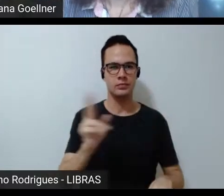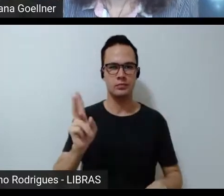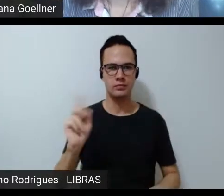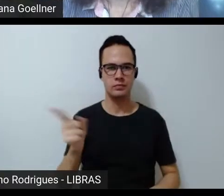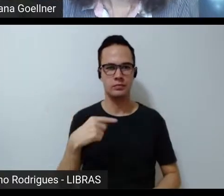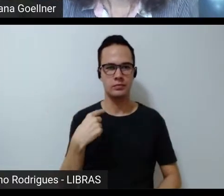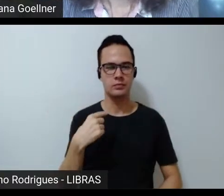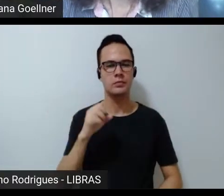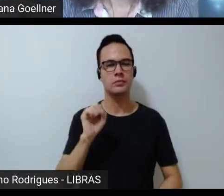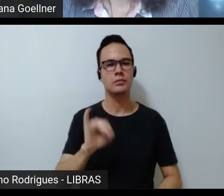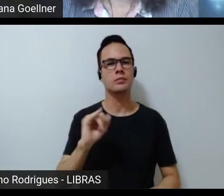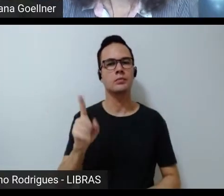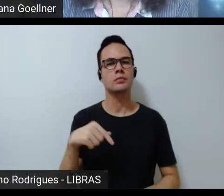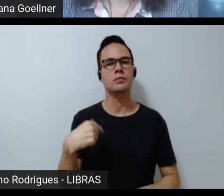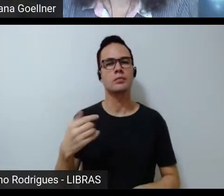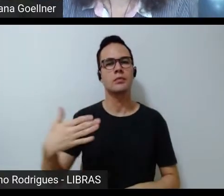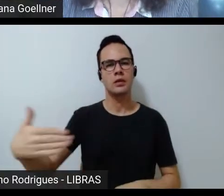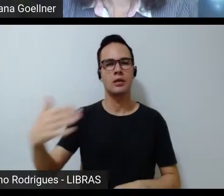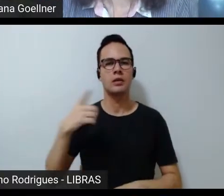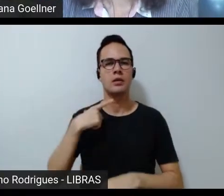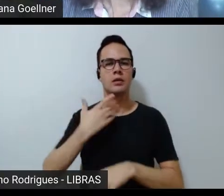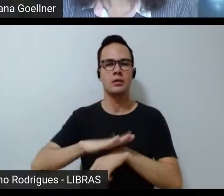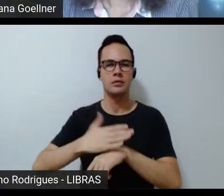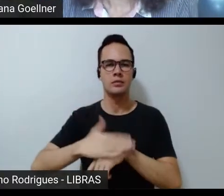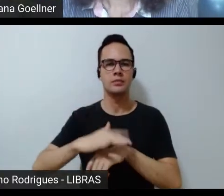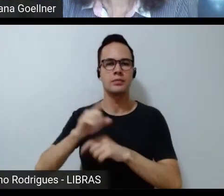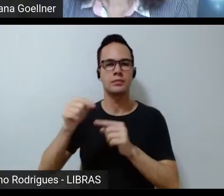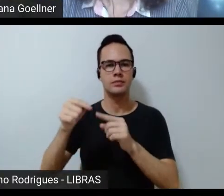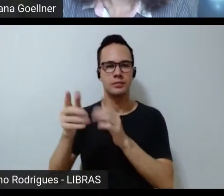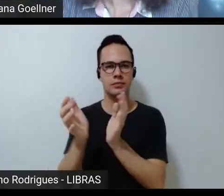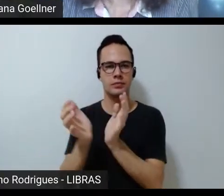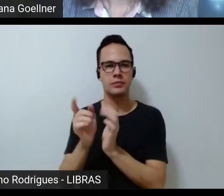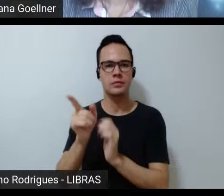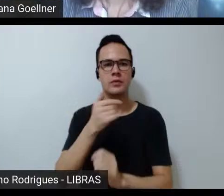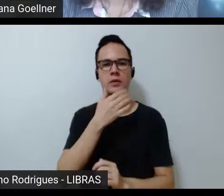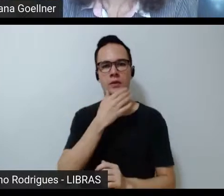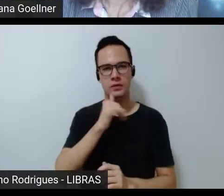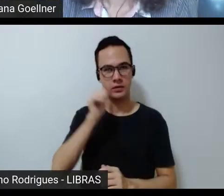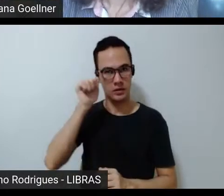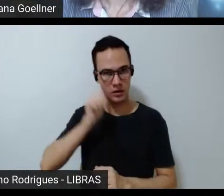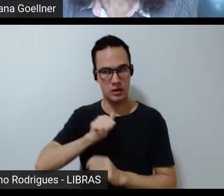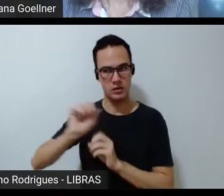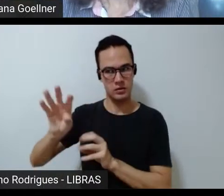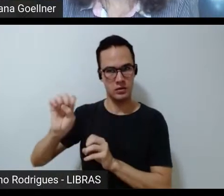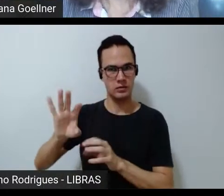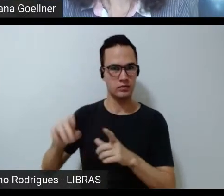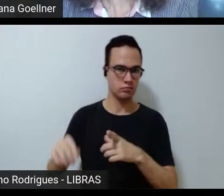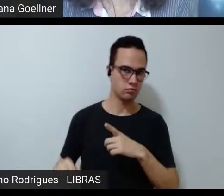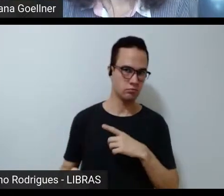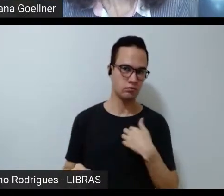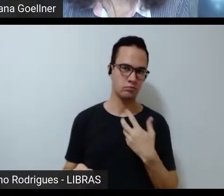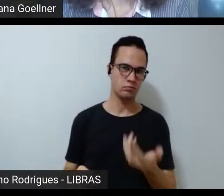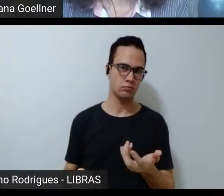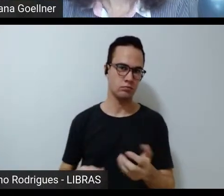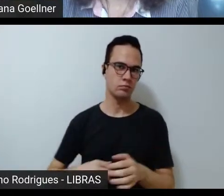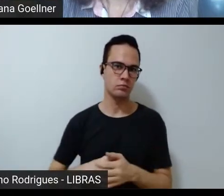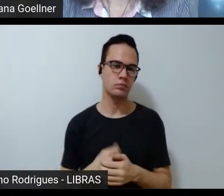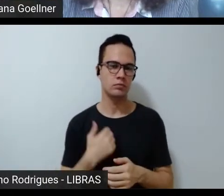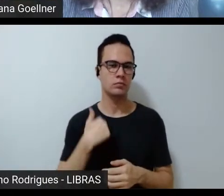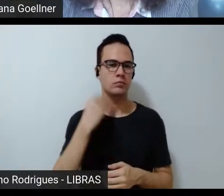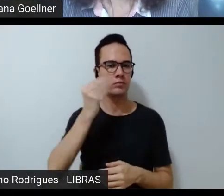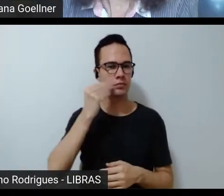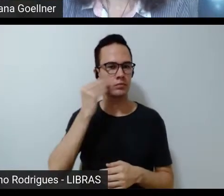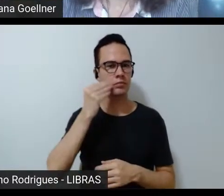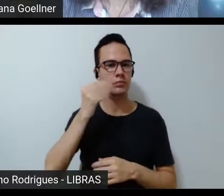que se algum dia nós teremos uma treinadora de futebol em alguma equipe de homens. Adoraria que tivesse. Então, a minha experiência no